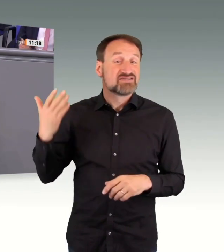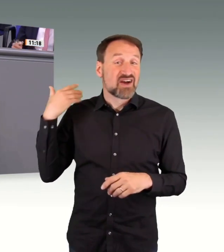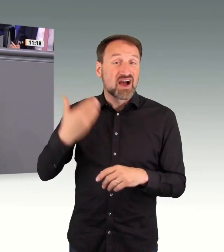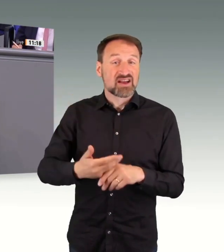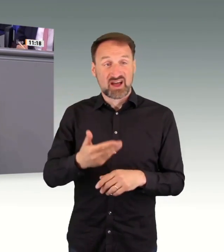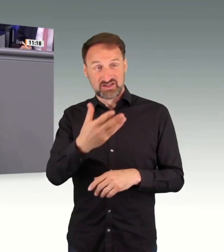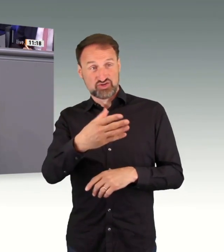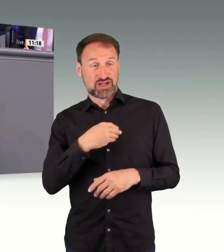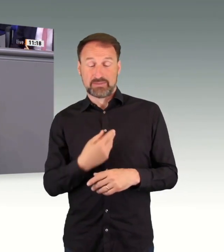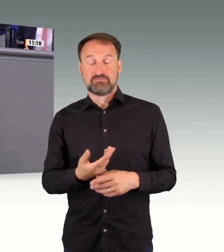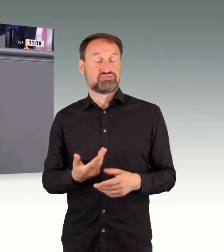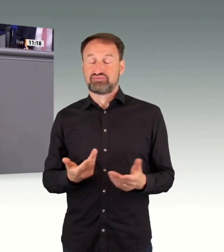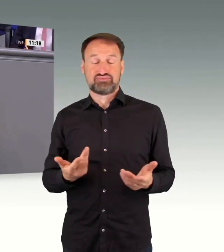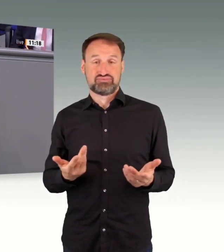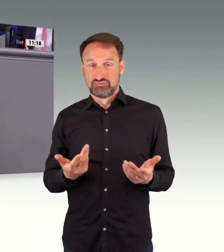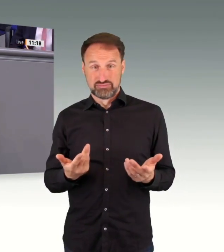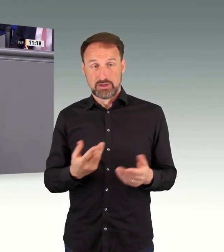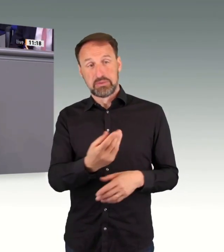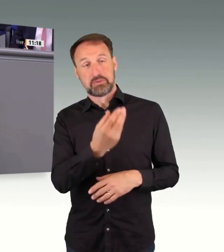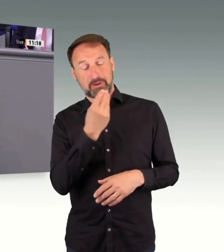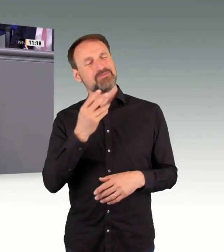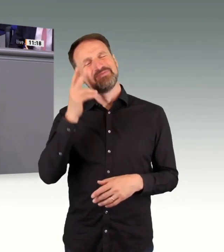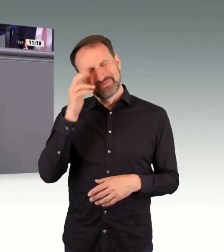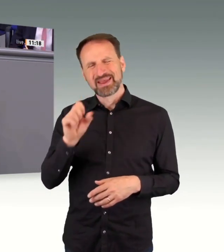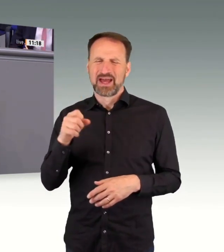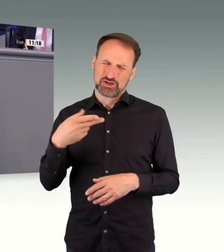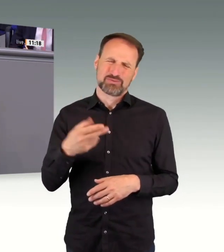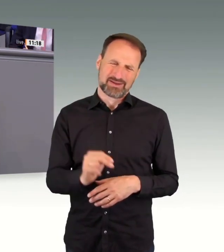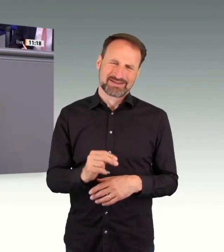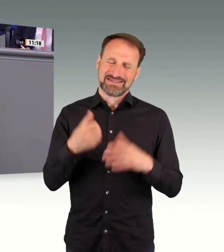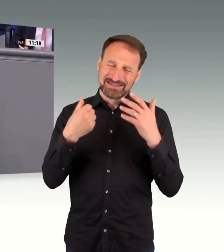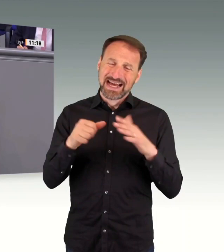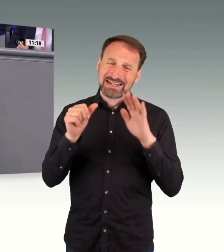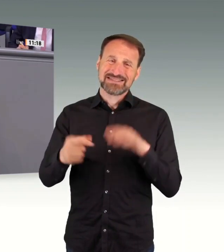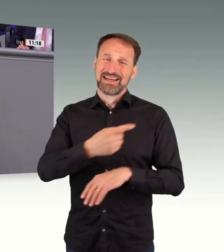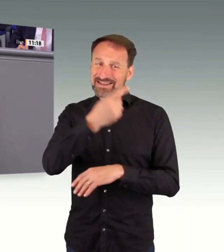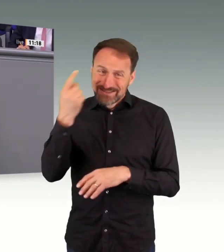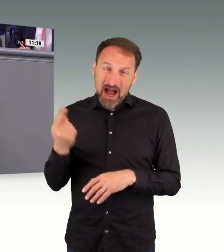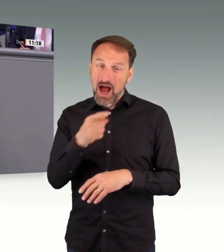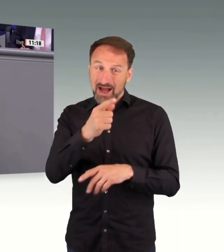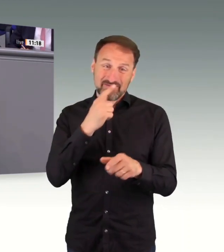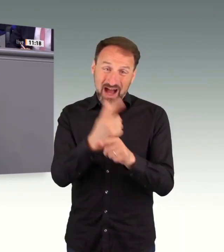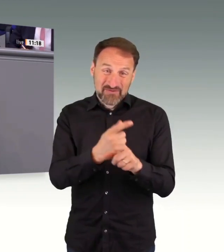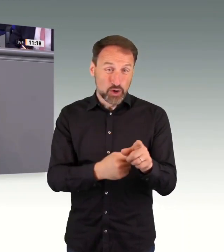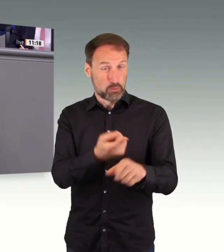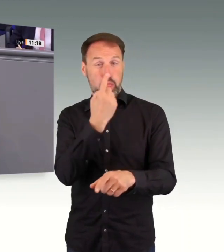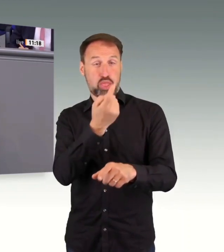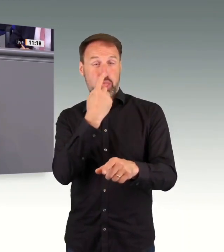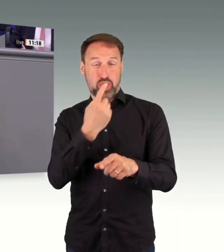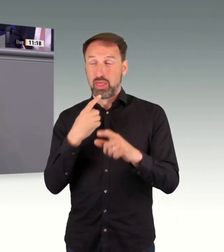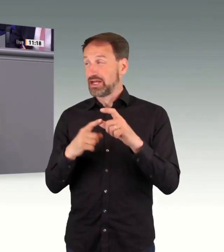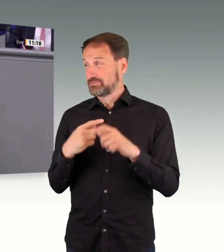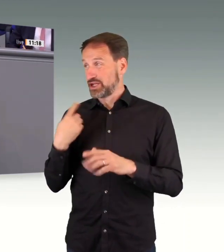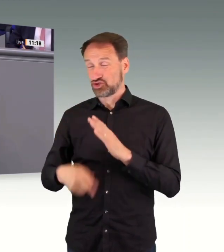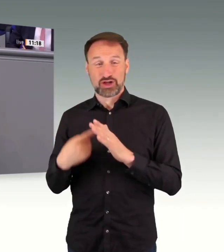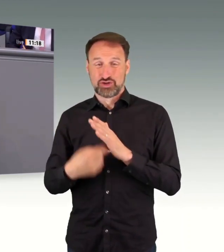16 Jahre, Herr Spahn. 16 Jahre waren Sie in Verantwortung. Alles die SPD-Schuld, ist schon klar. Diese Fortschrittskoalition hat